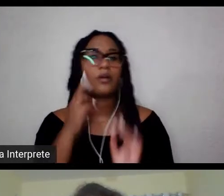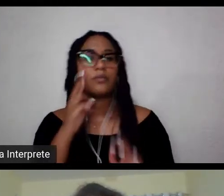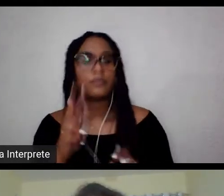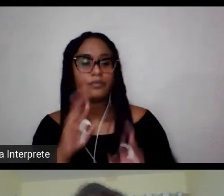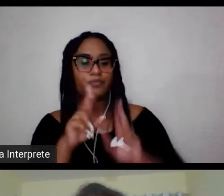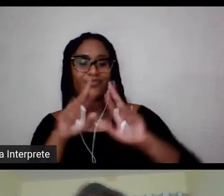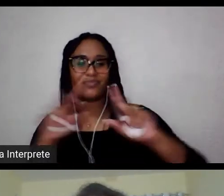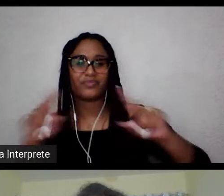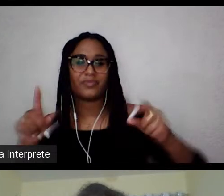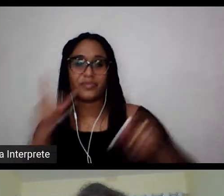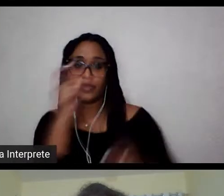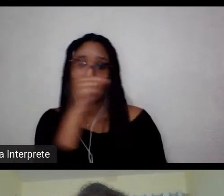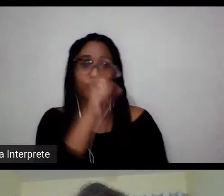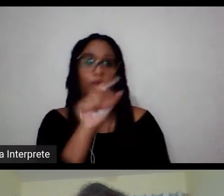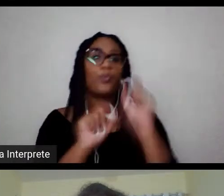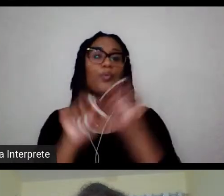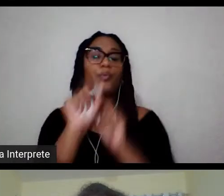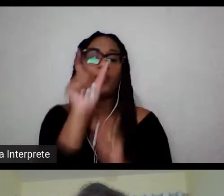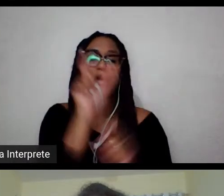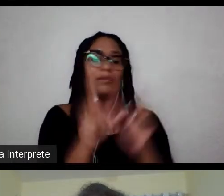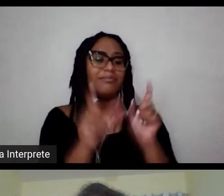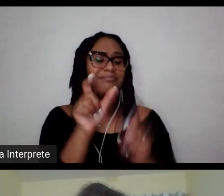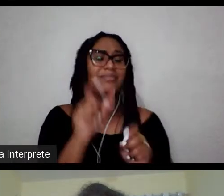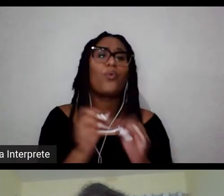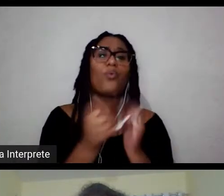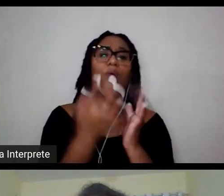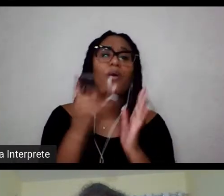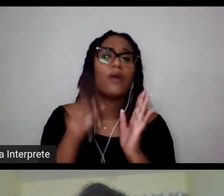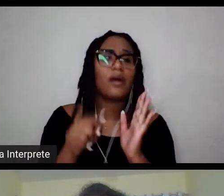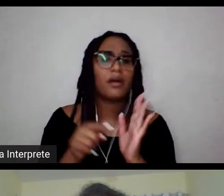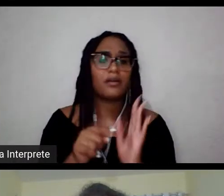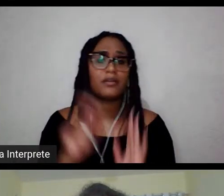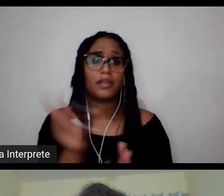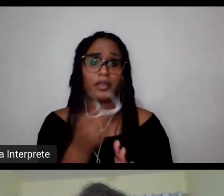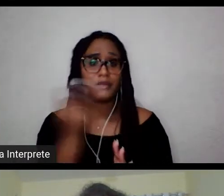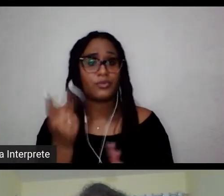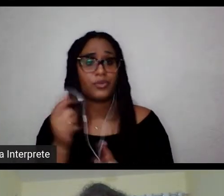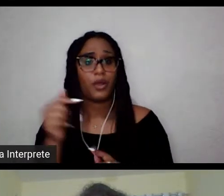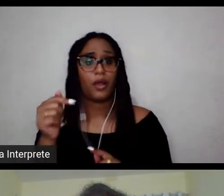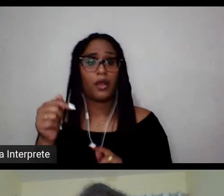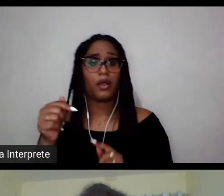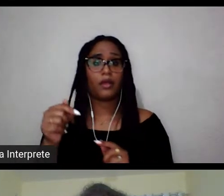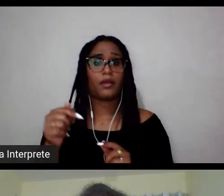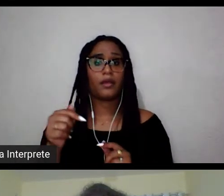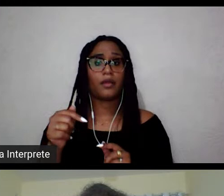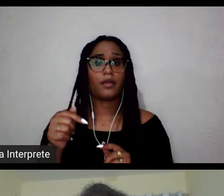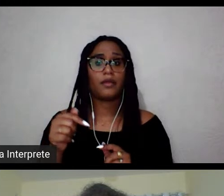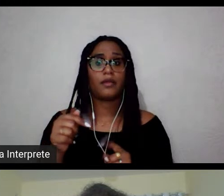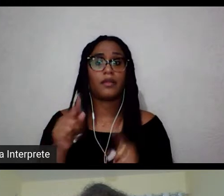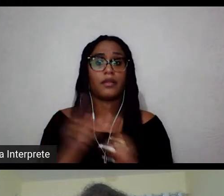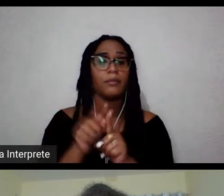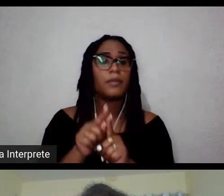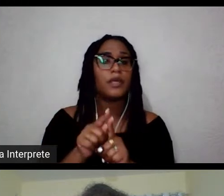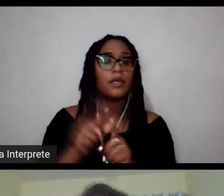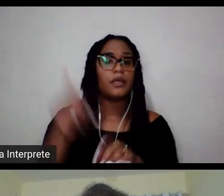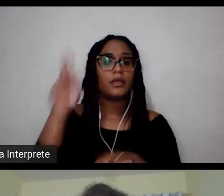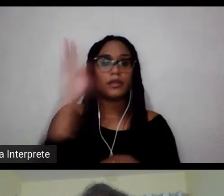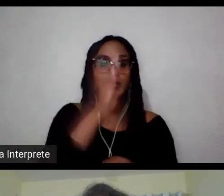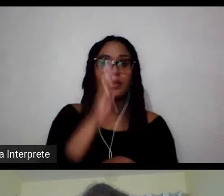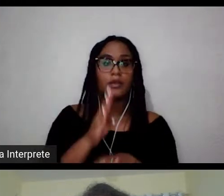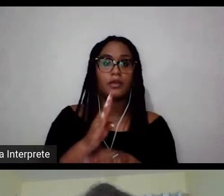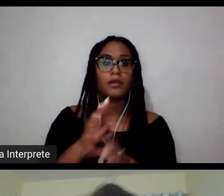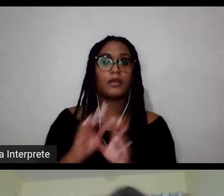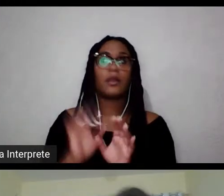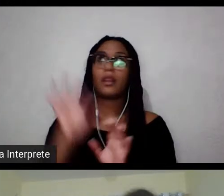mulheres e demais esportes e as histórias das atletas das regiões norte e nordeste do Brasil? Então,